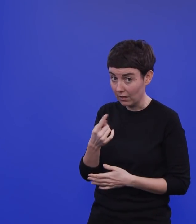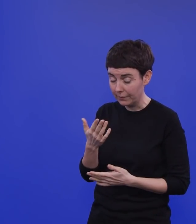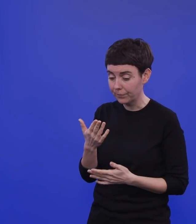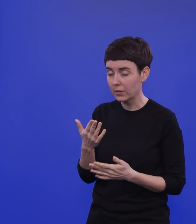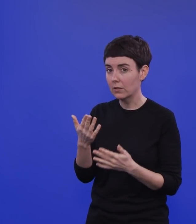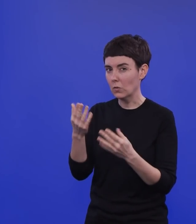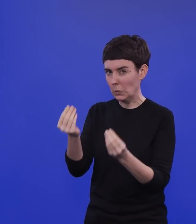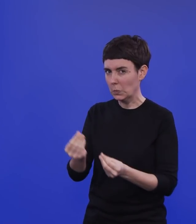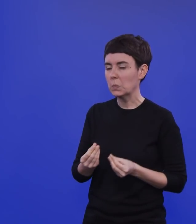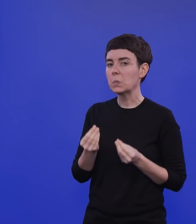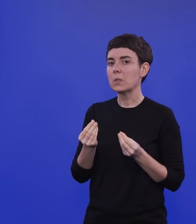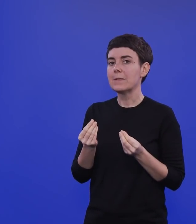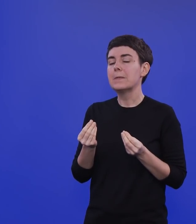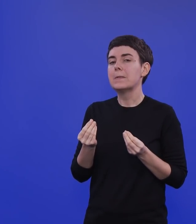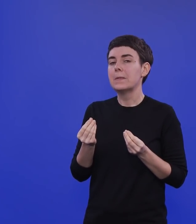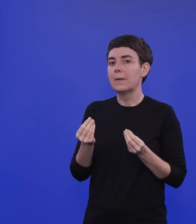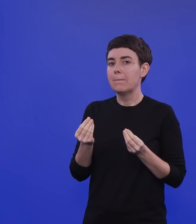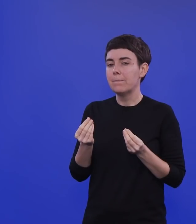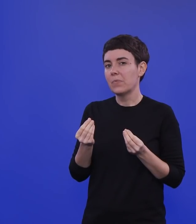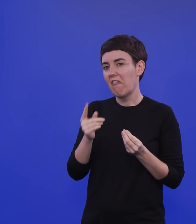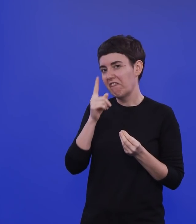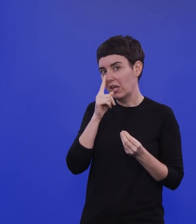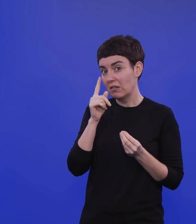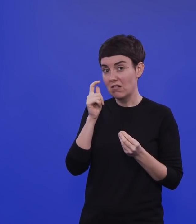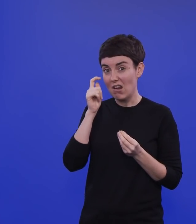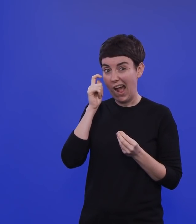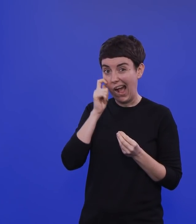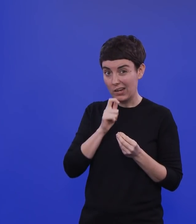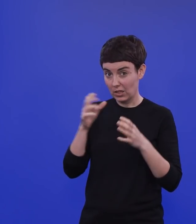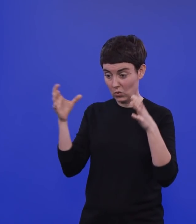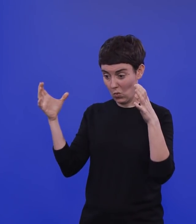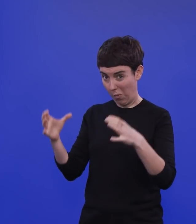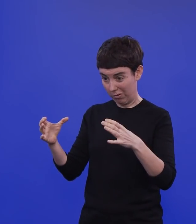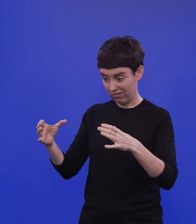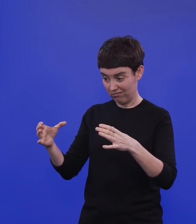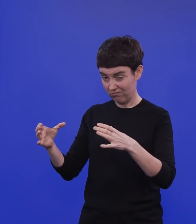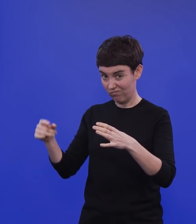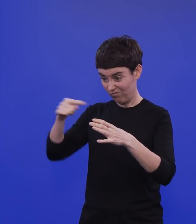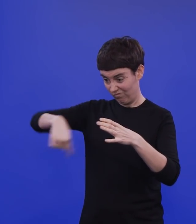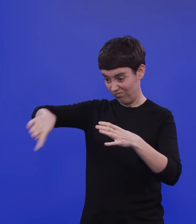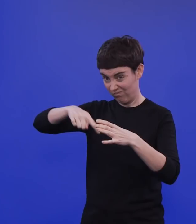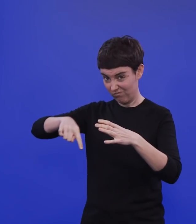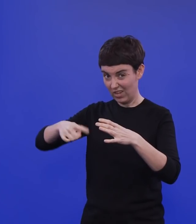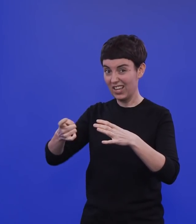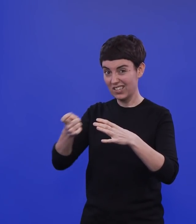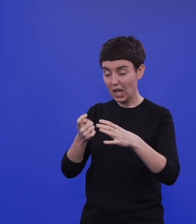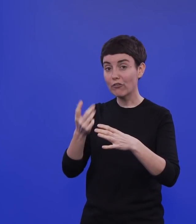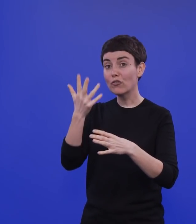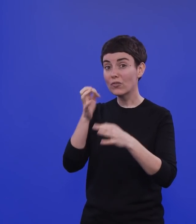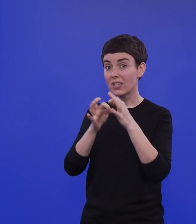bekommt, dass wenn ungefähr 50 Prozent einer Altersgruppe schon geimpft ist und da ist